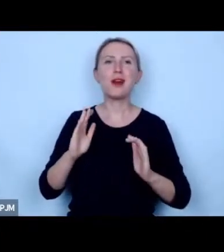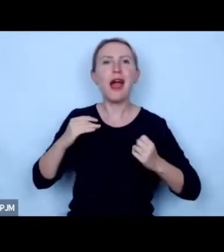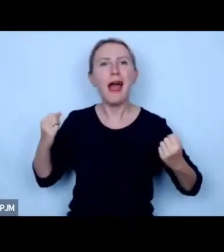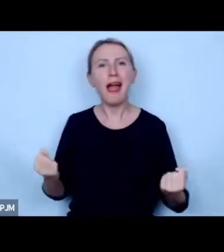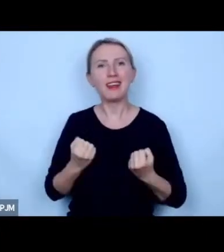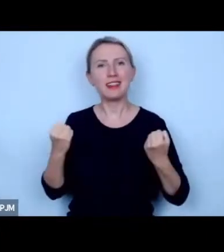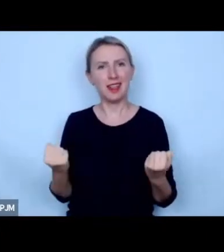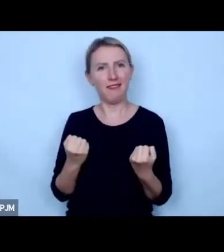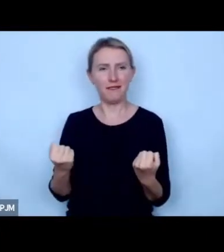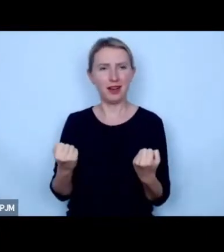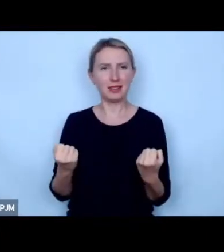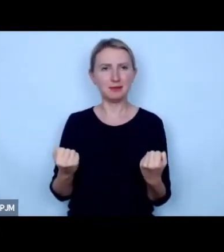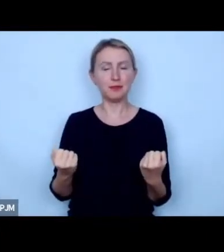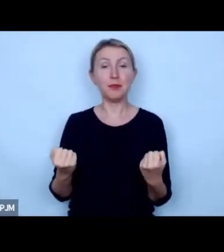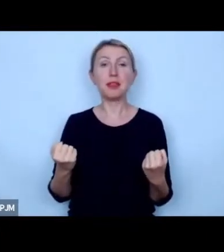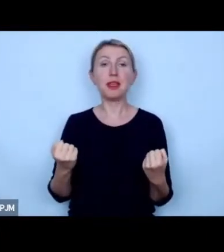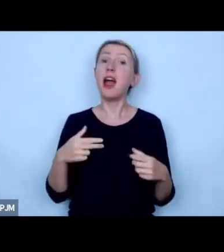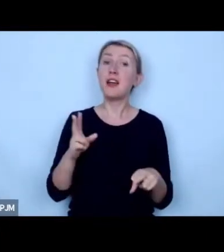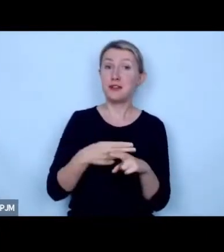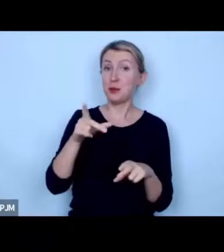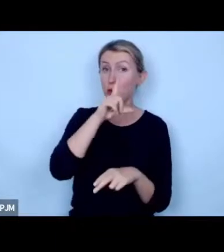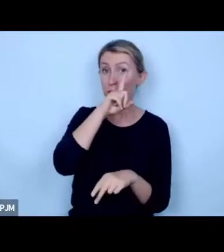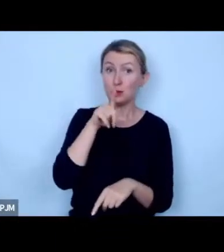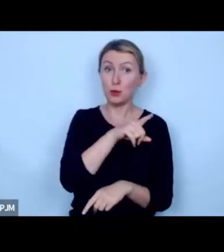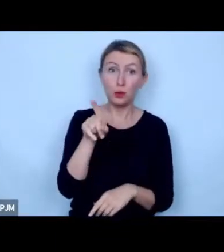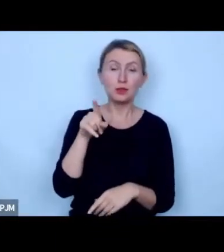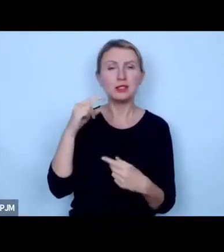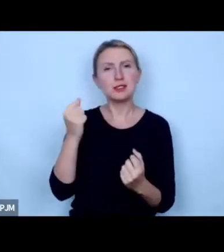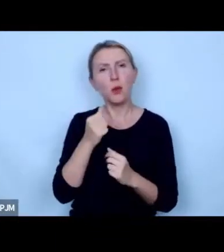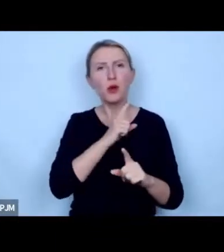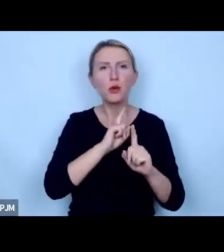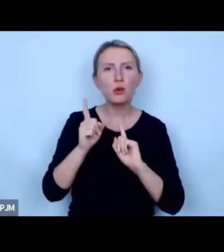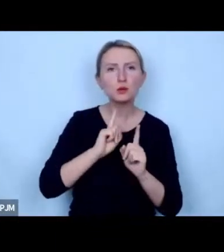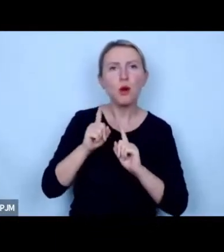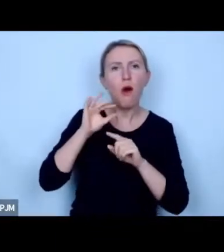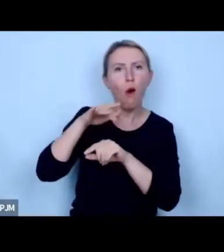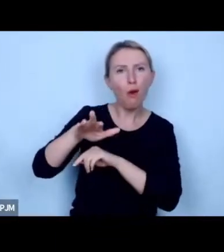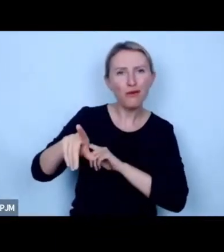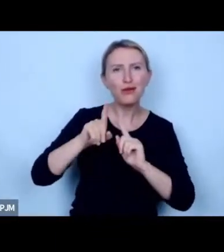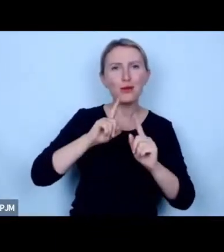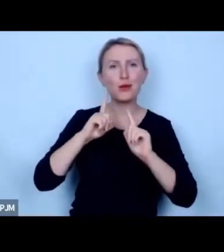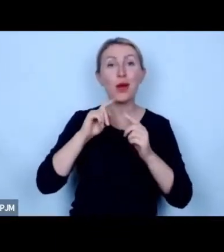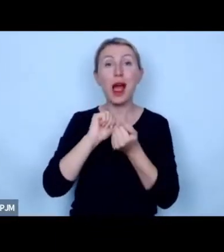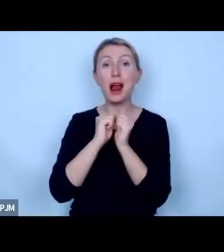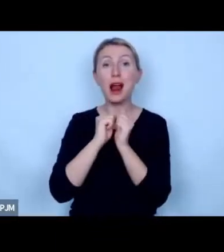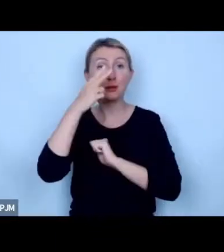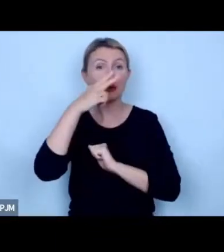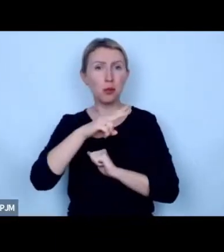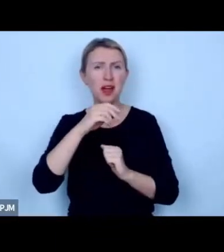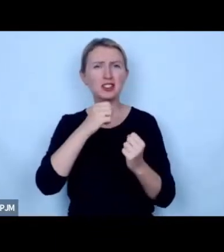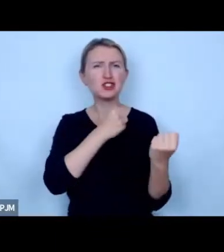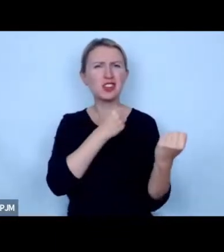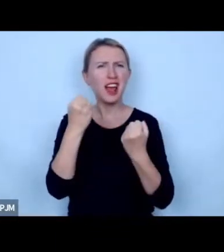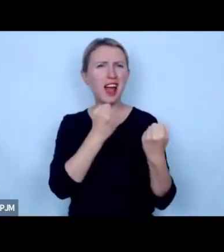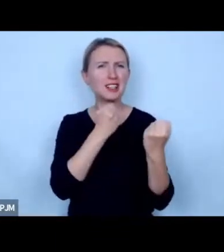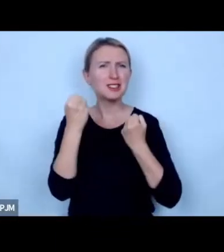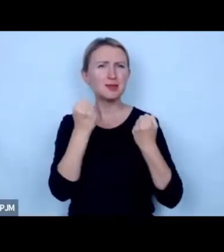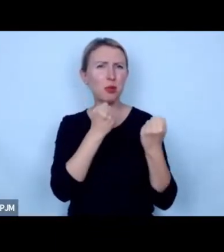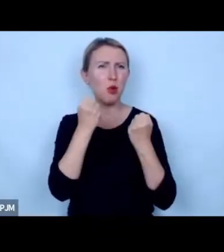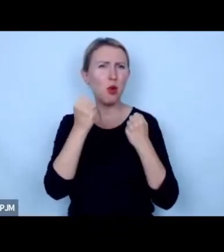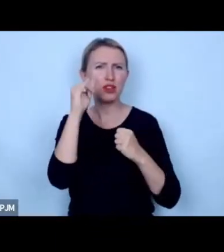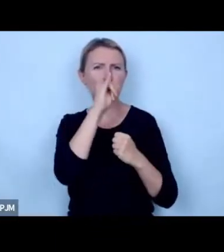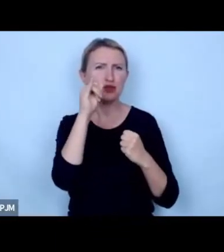na niektórych ludzi działają rozmowy bądź zobaczenie transportu który przewozi właśnie